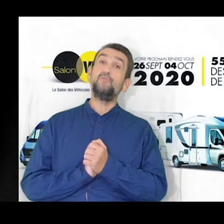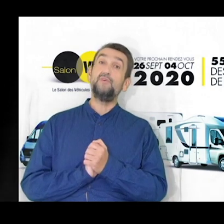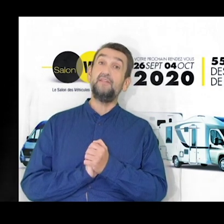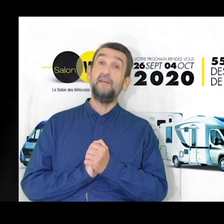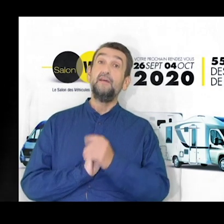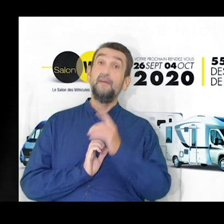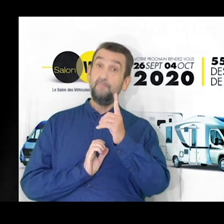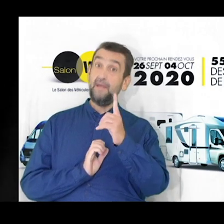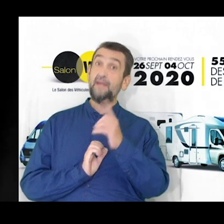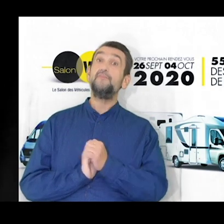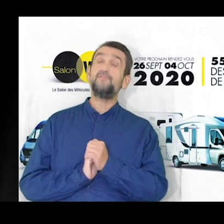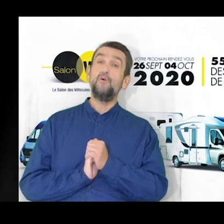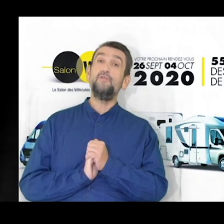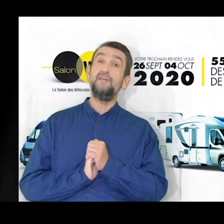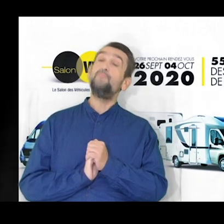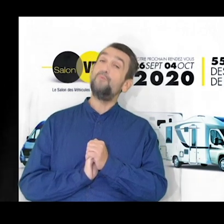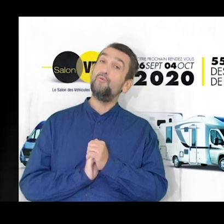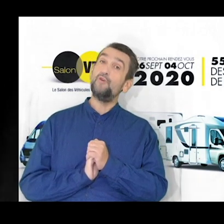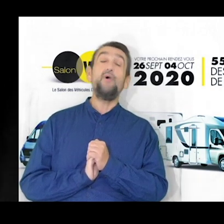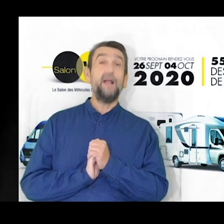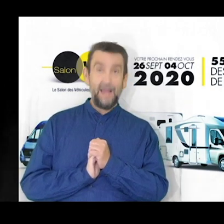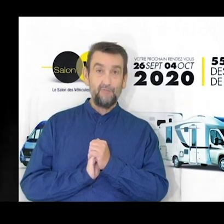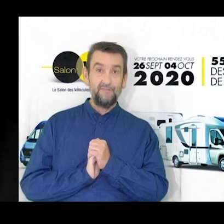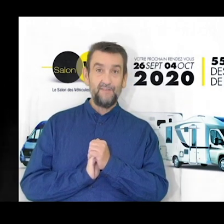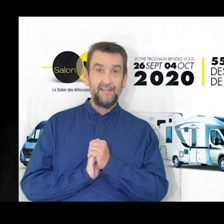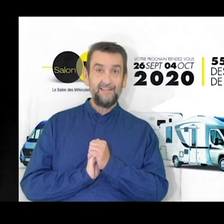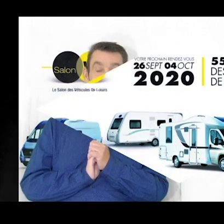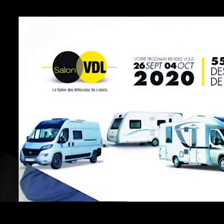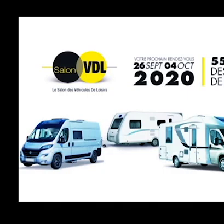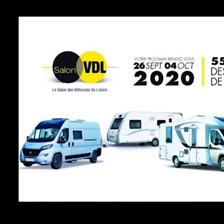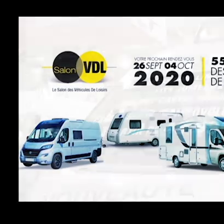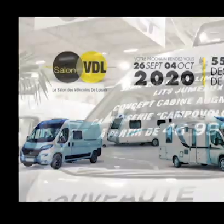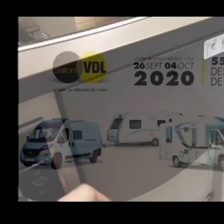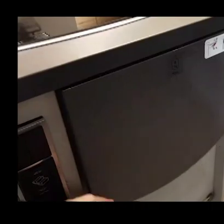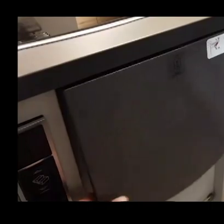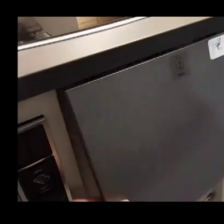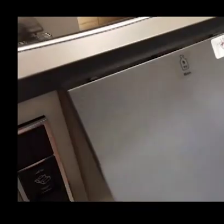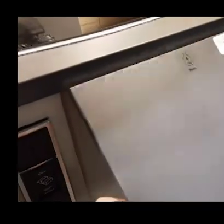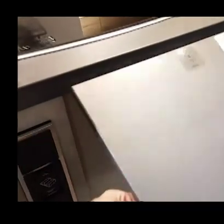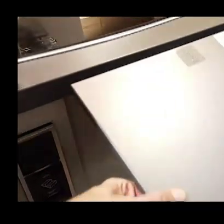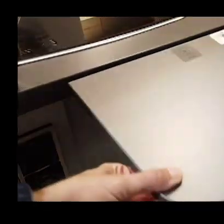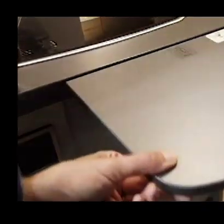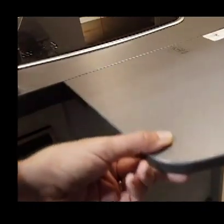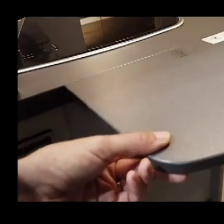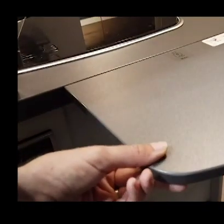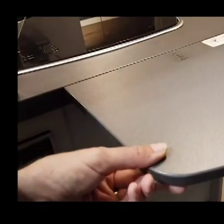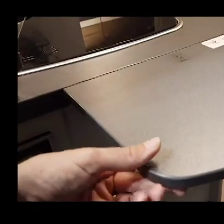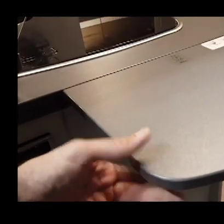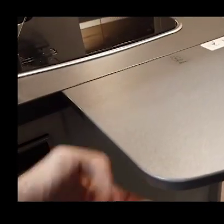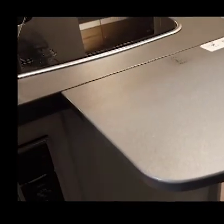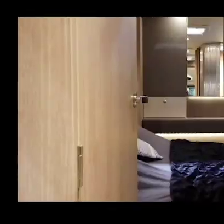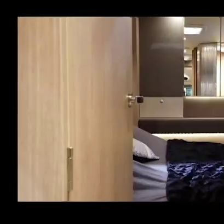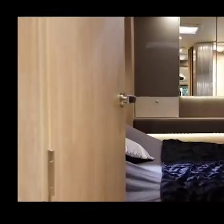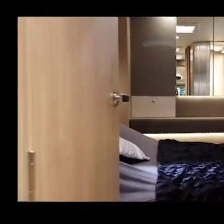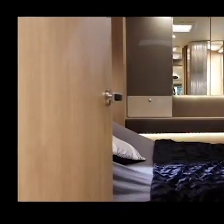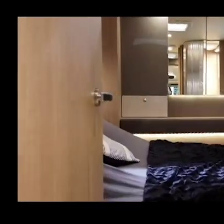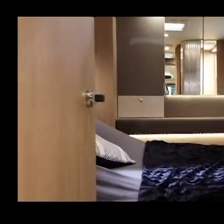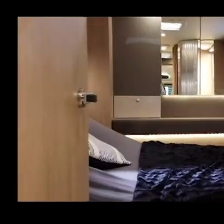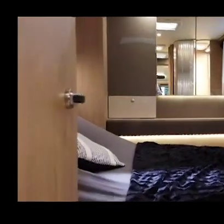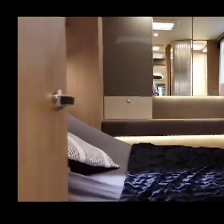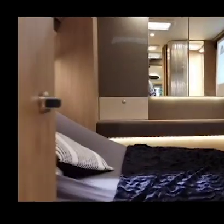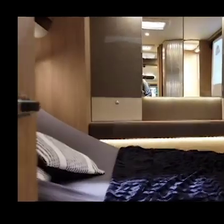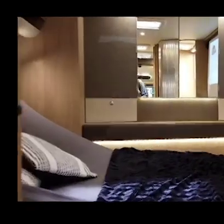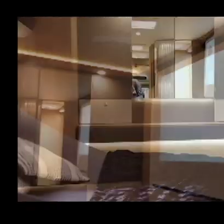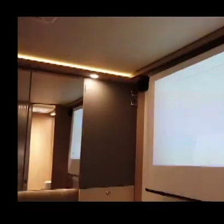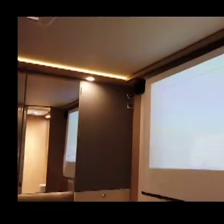place pour votre sécurité mais sans renier pour autant à la convivialité le tarif du salon et bien c'est comme tous les ans et bien pour les adultes 12